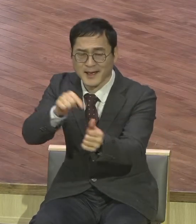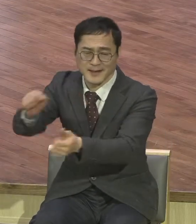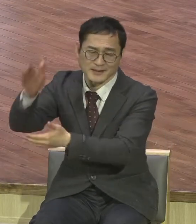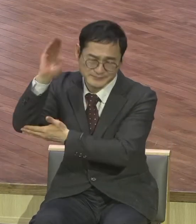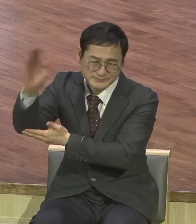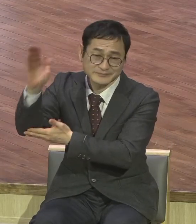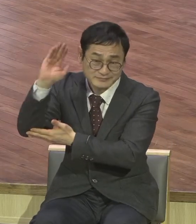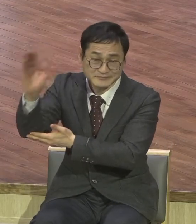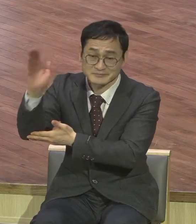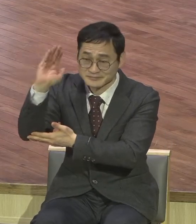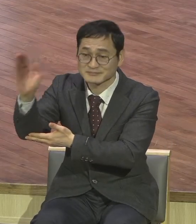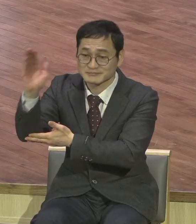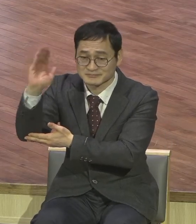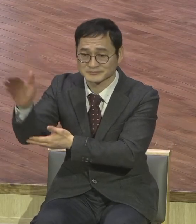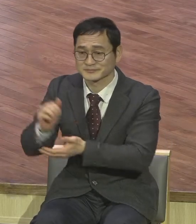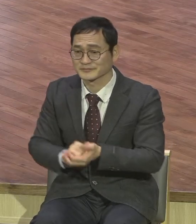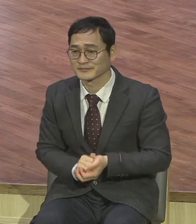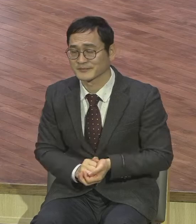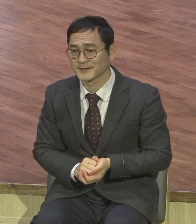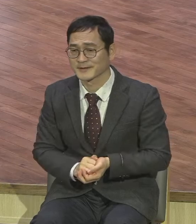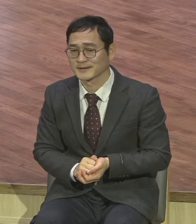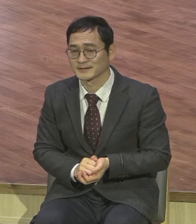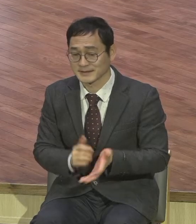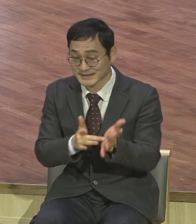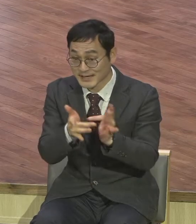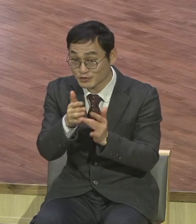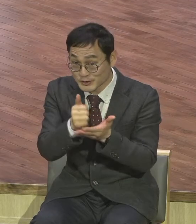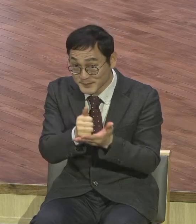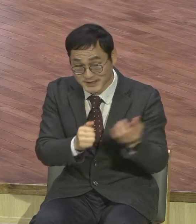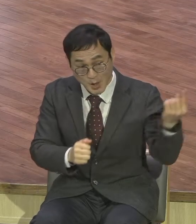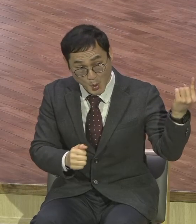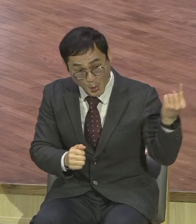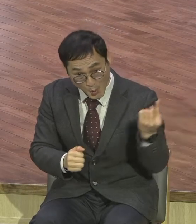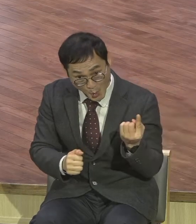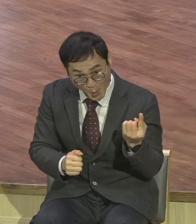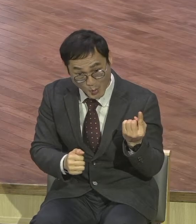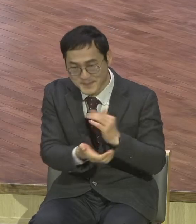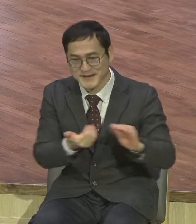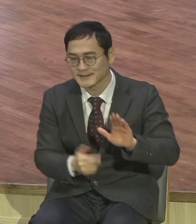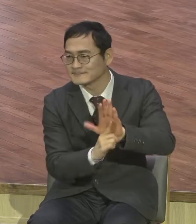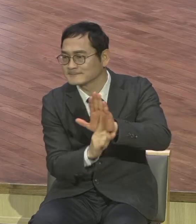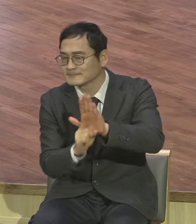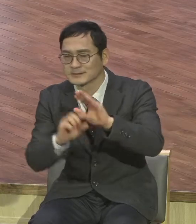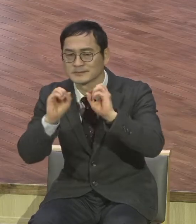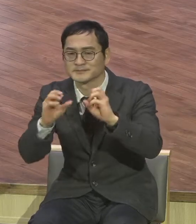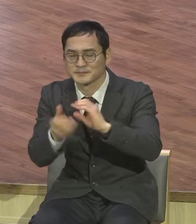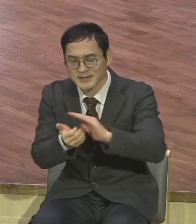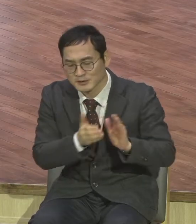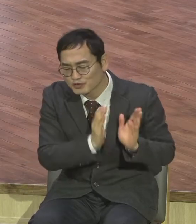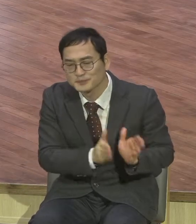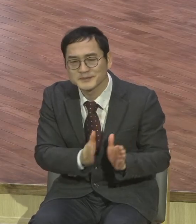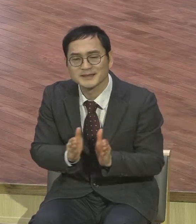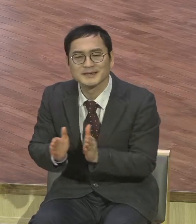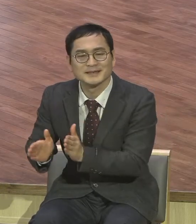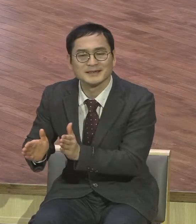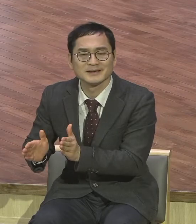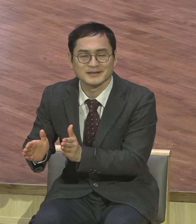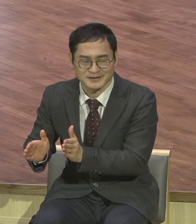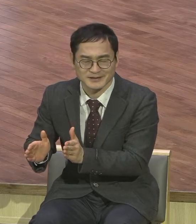예수님께서 오시는 길을 확실하게 예비하는 역할을 감동했어요. 요한범 1장에 보면